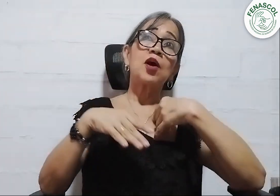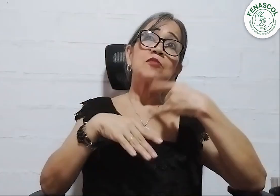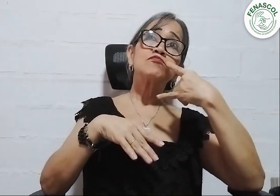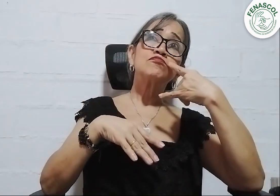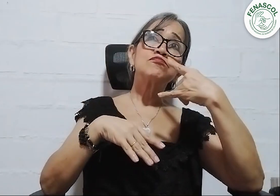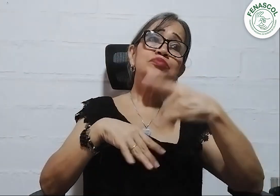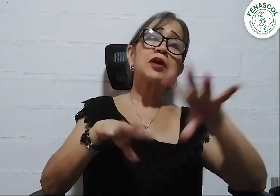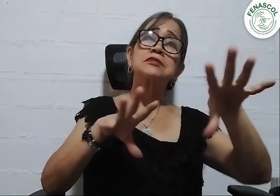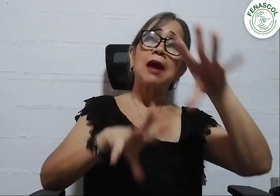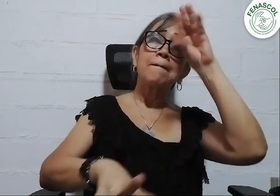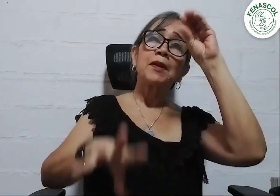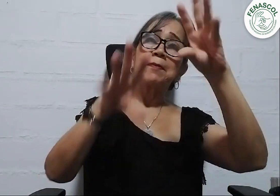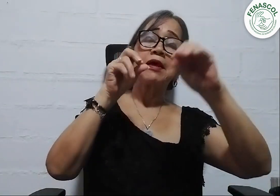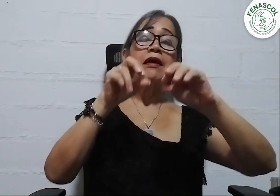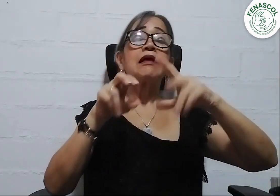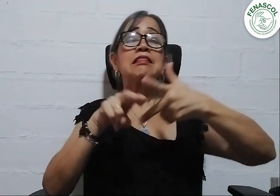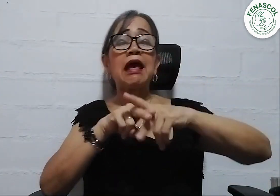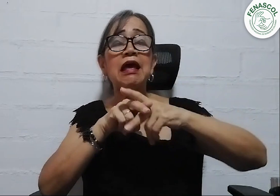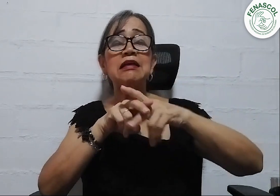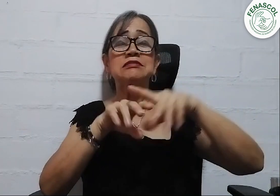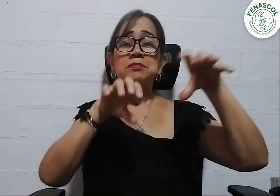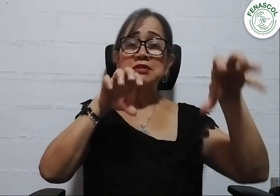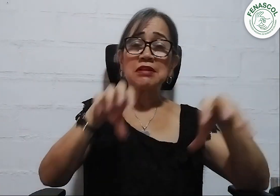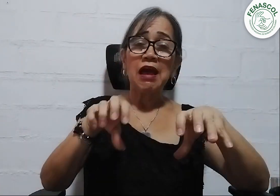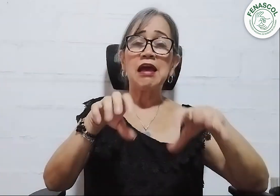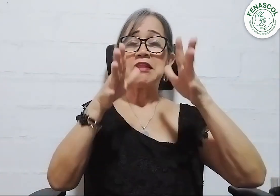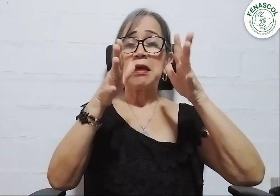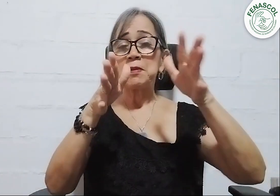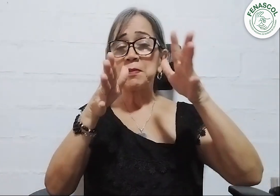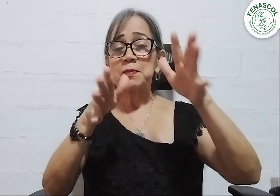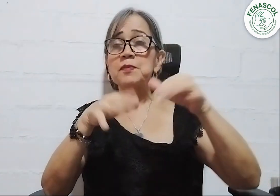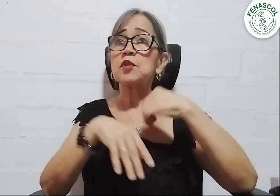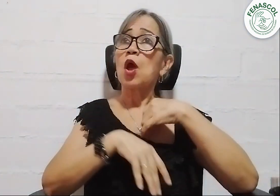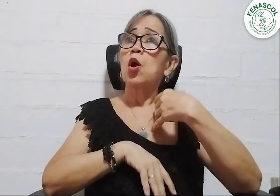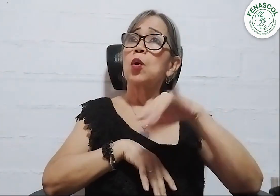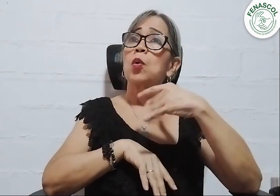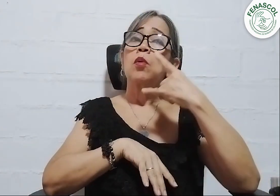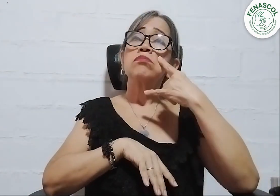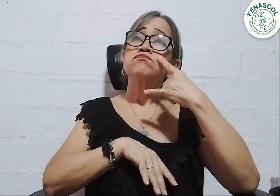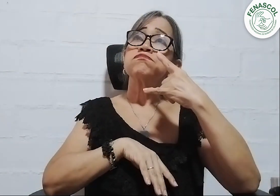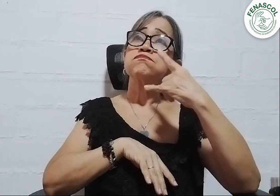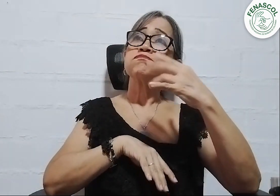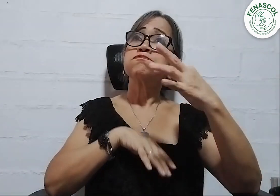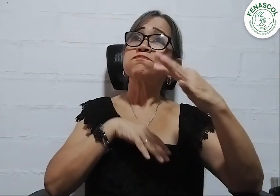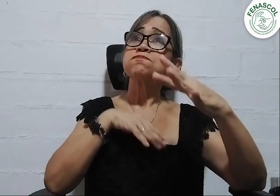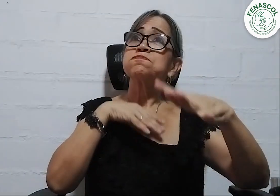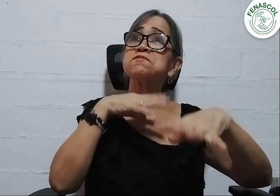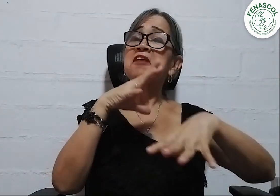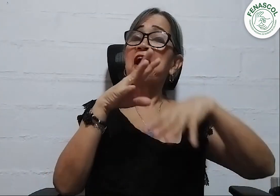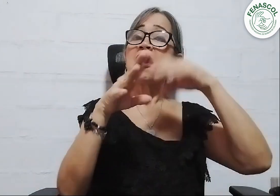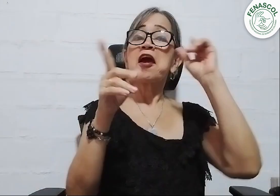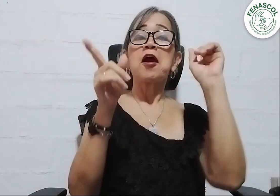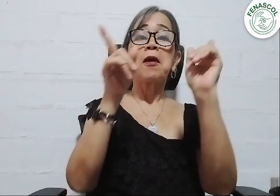participar y aprender en charlas, talleres y actividades. Muy interesante.